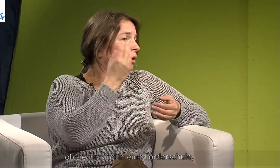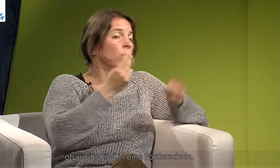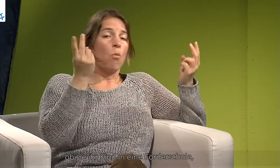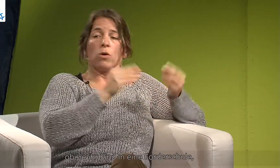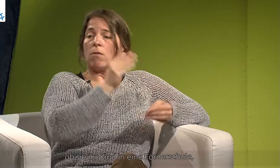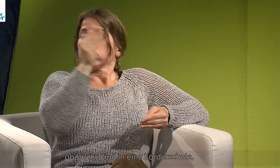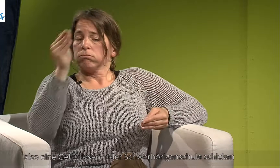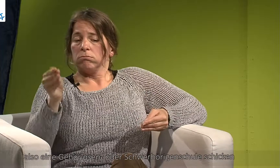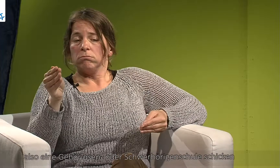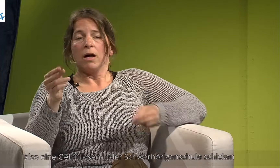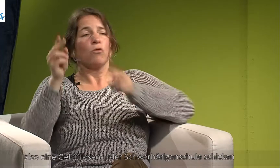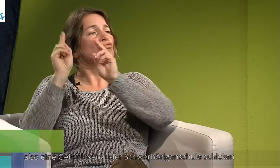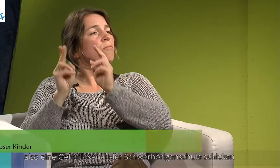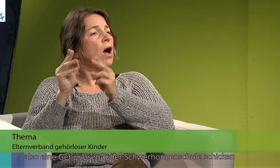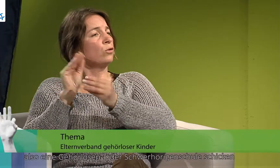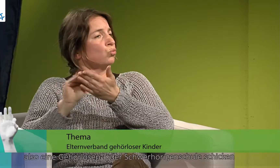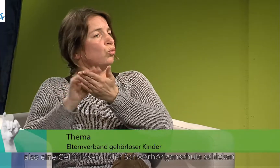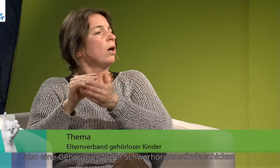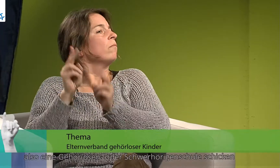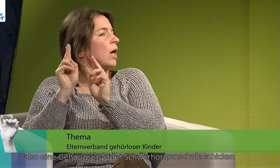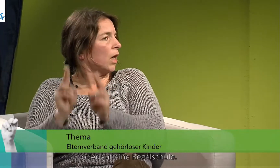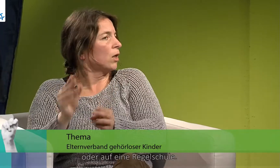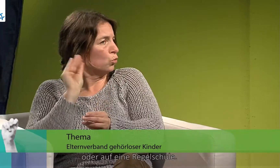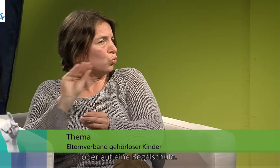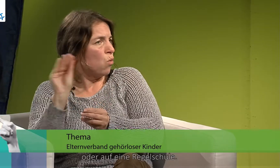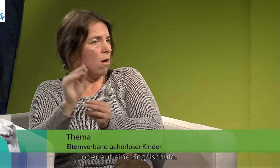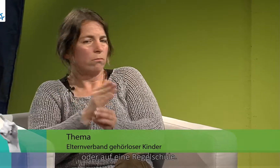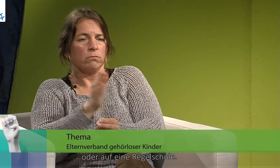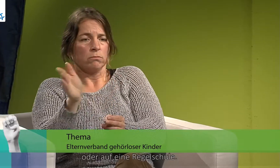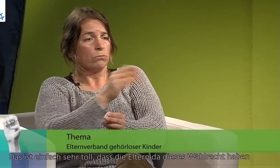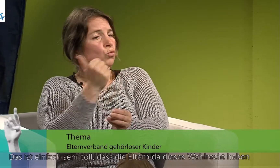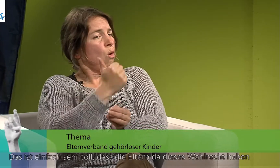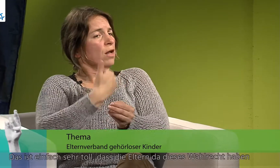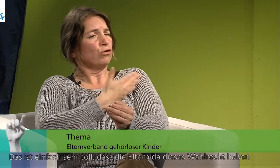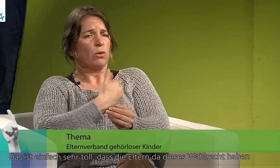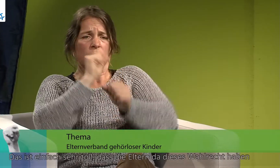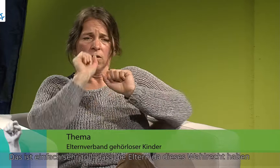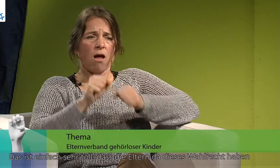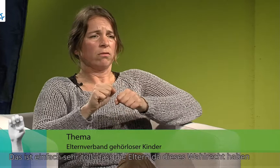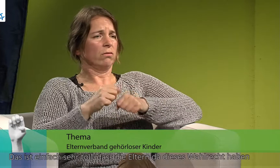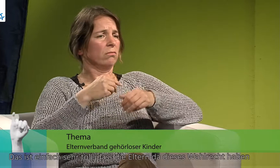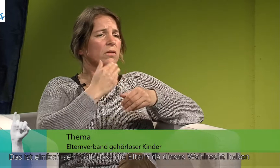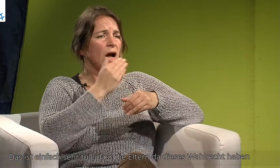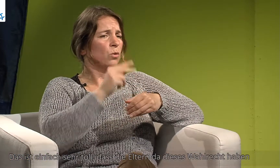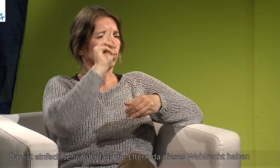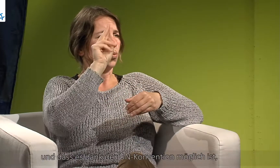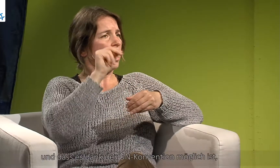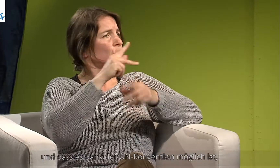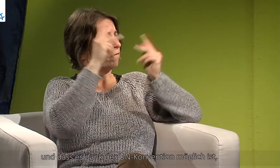Gehörlosen- oder Schwerügenschule schicken oder auf eine Regelschule. Das ist einfach sehr toll, dass die Eltern dieses Wahlrecht haben und dass es dank